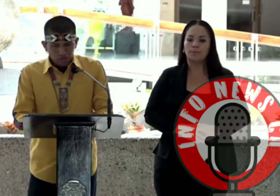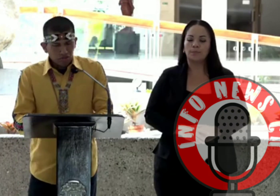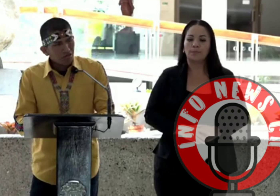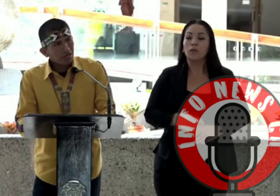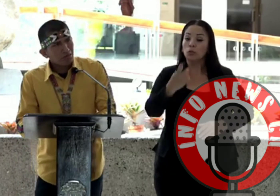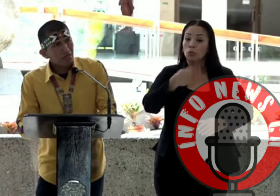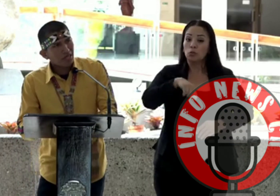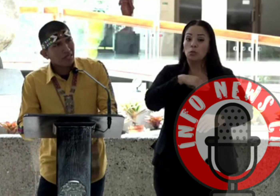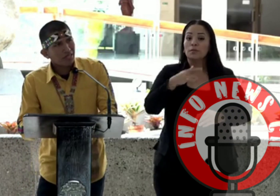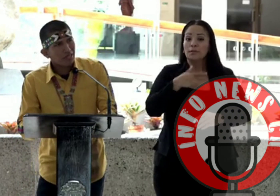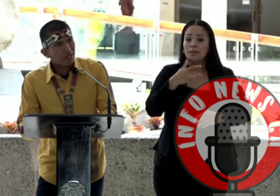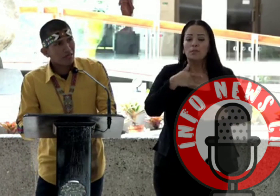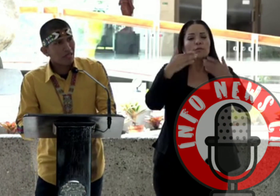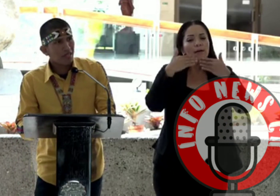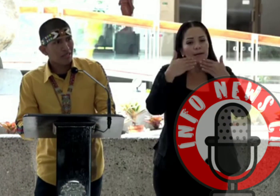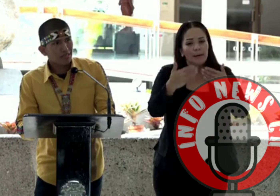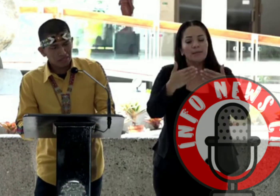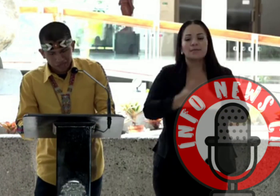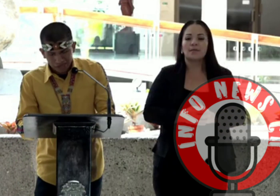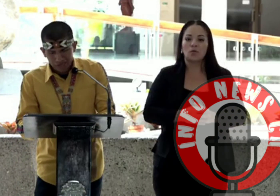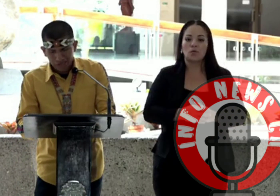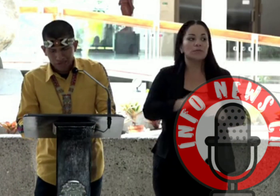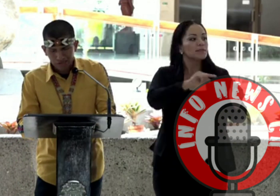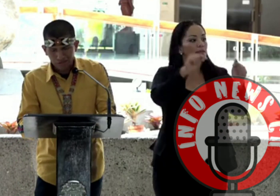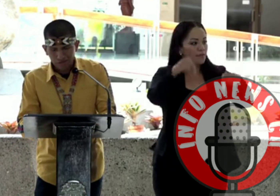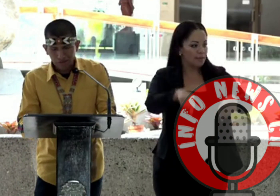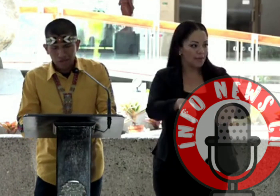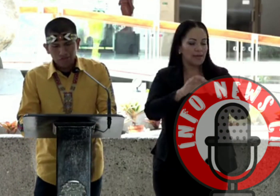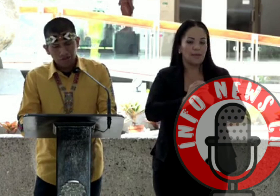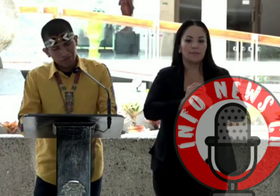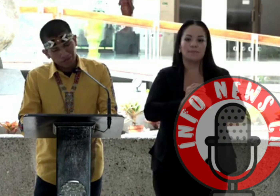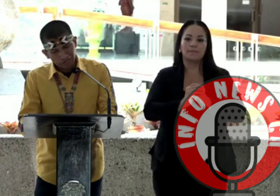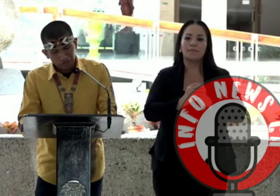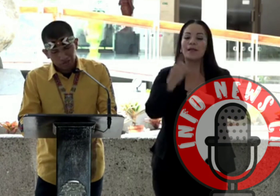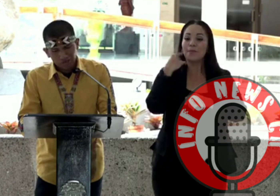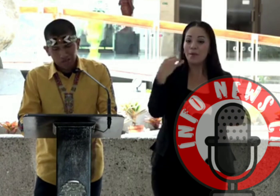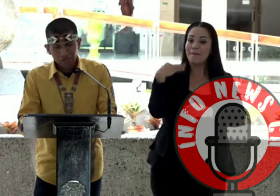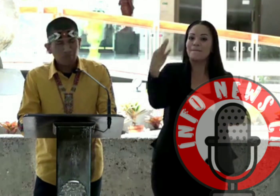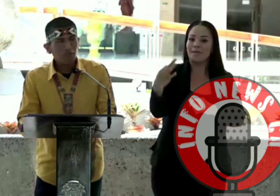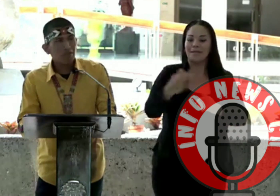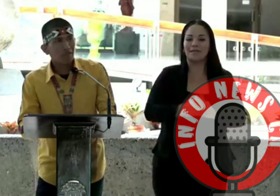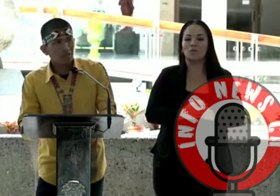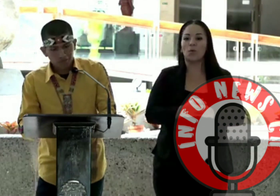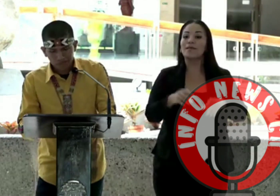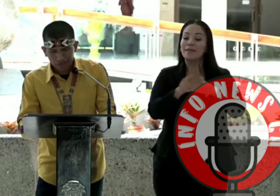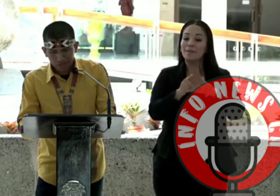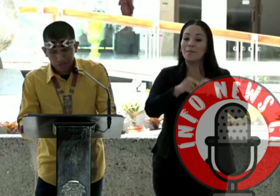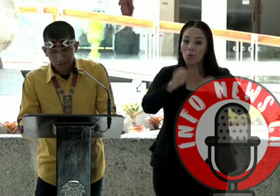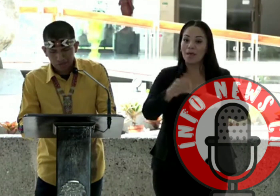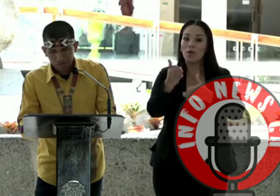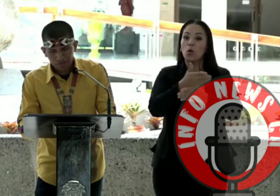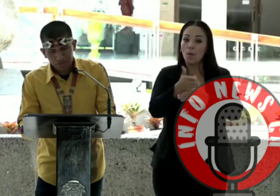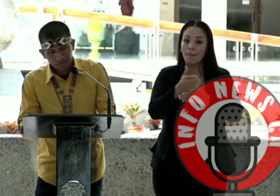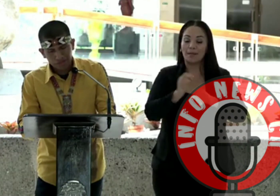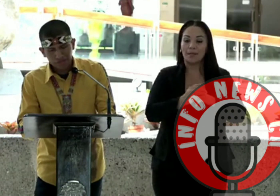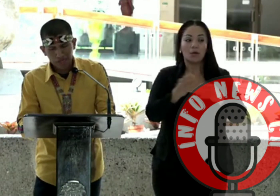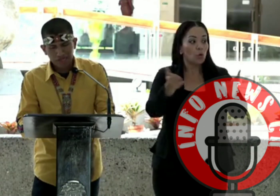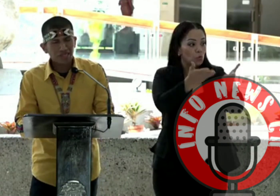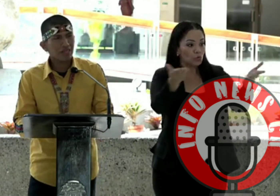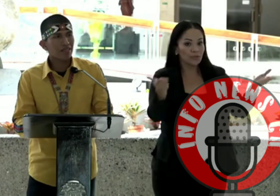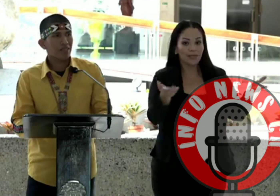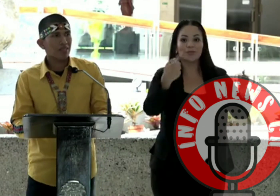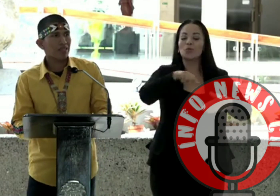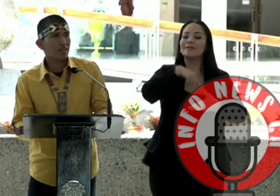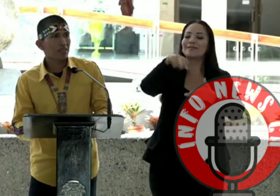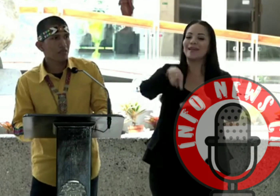Nosotros nos sentimos agradecidos de estar aquí por la invitación y por poder compartir con ustedes nuestra